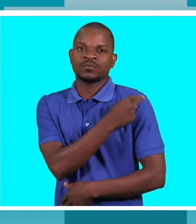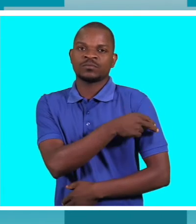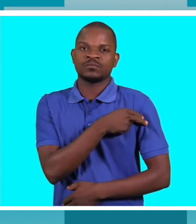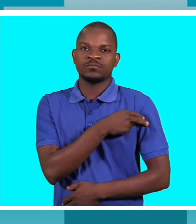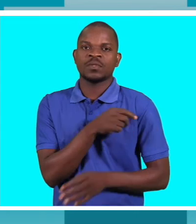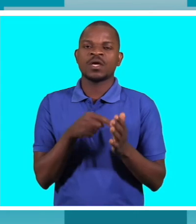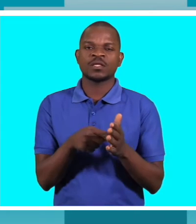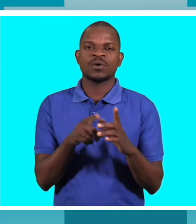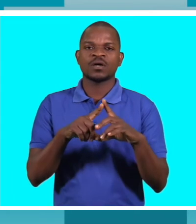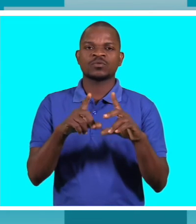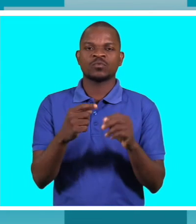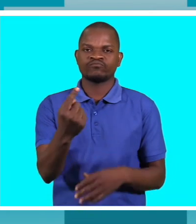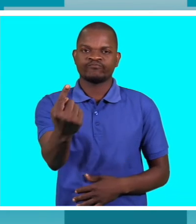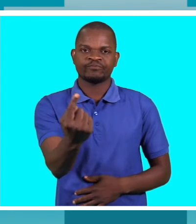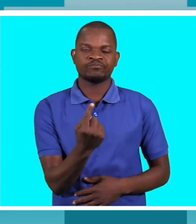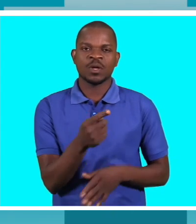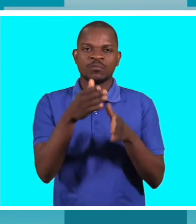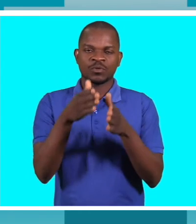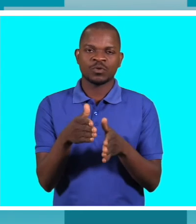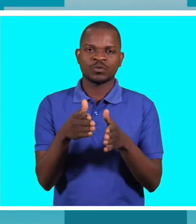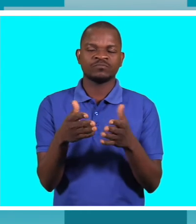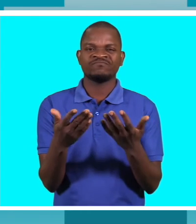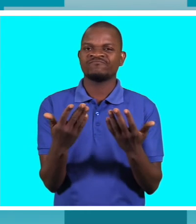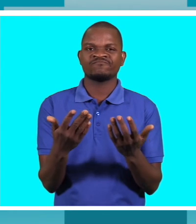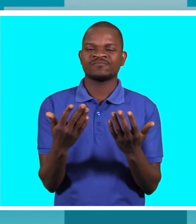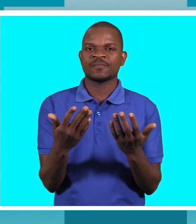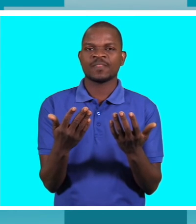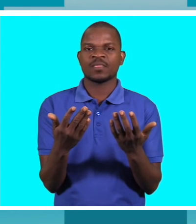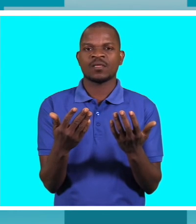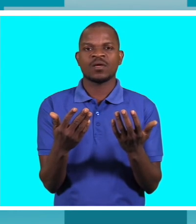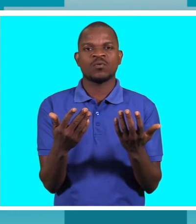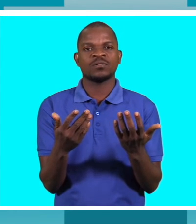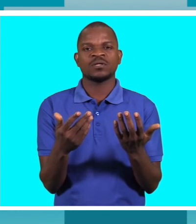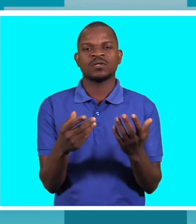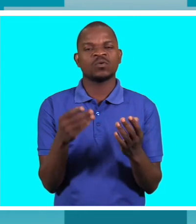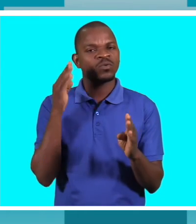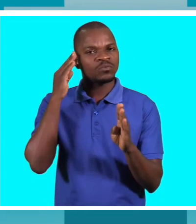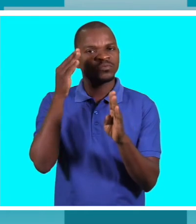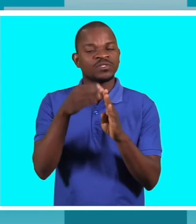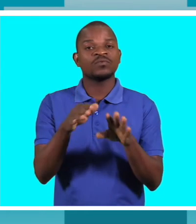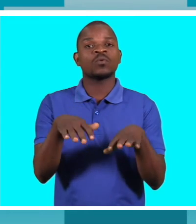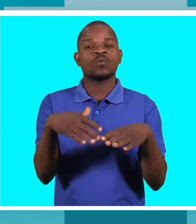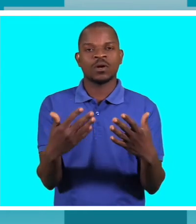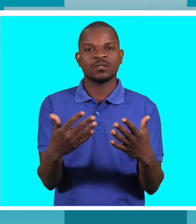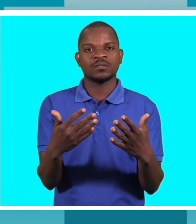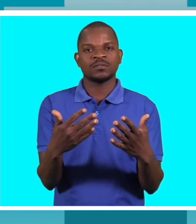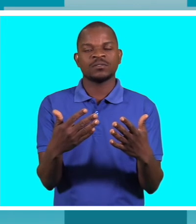atendimento humanizado em que uma das intenções para este programa específico é